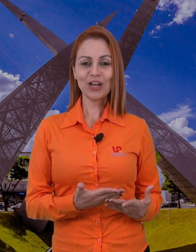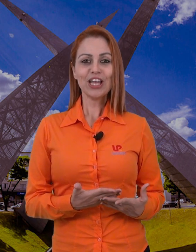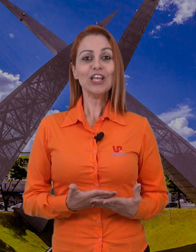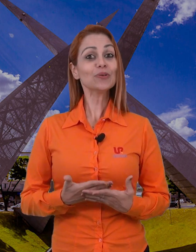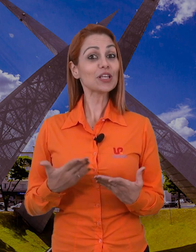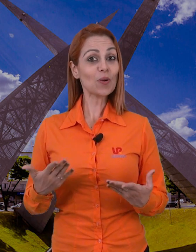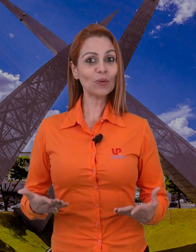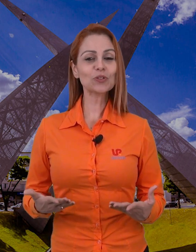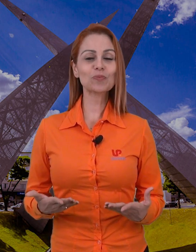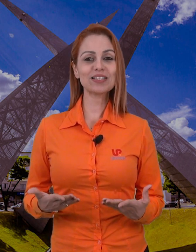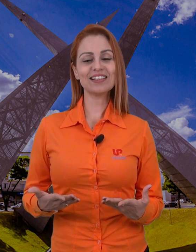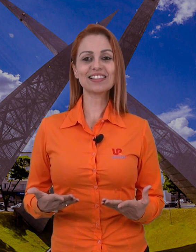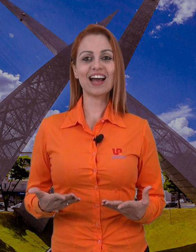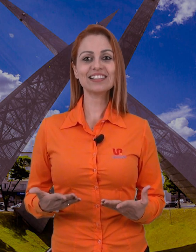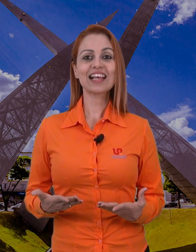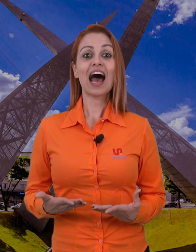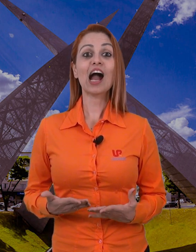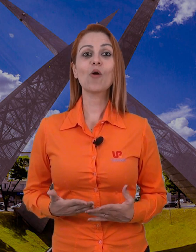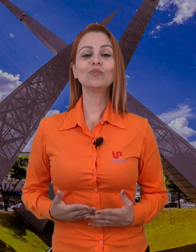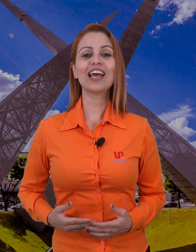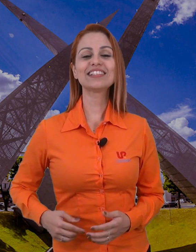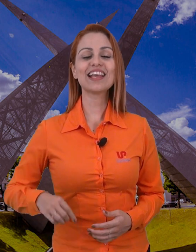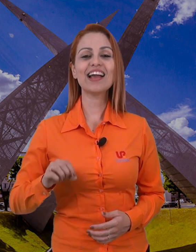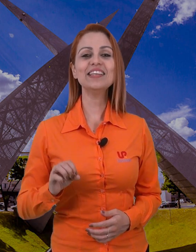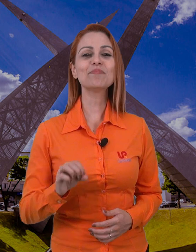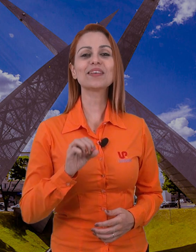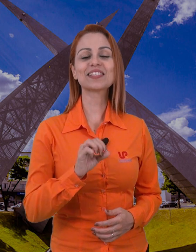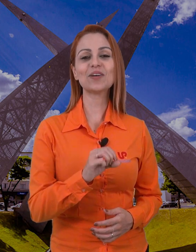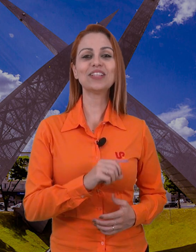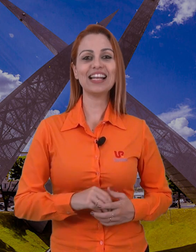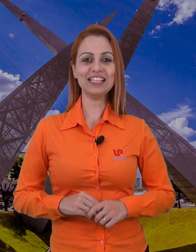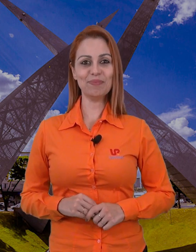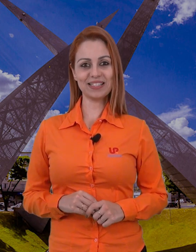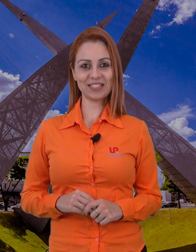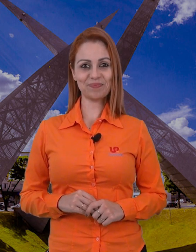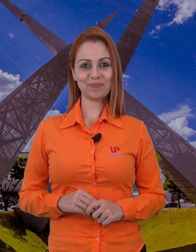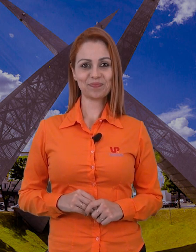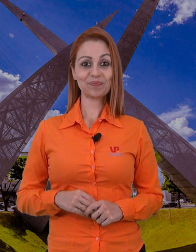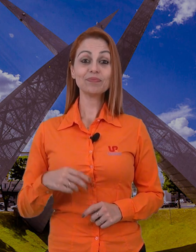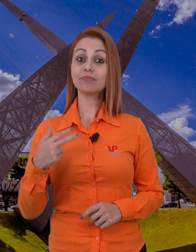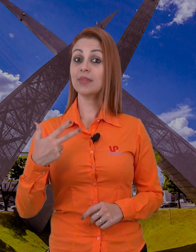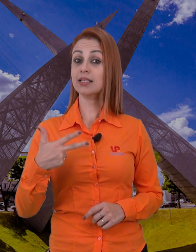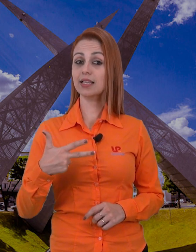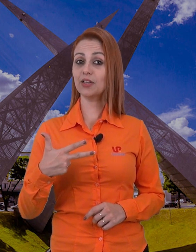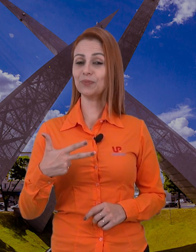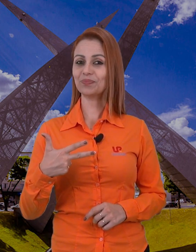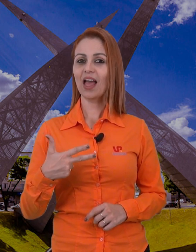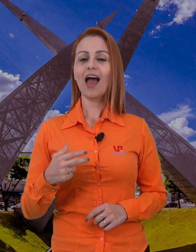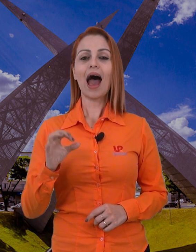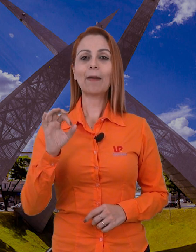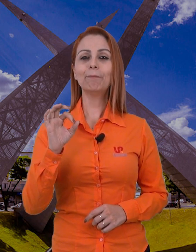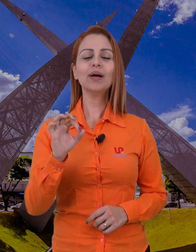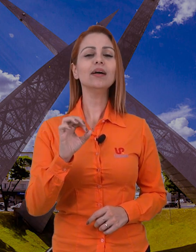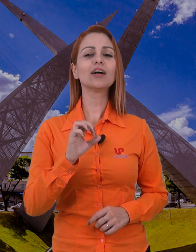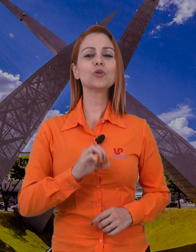e nos encontros presenciais acontece a irmenção da Libras. Terceiro, a banca de